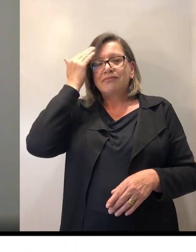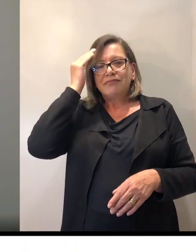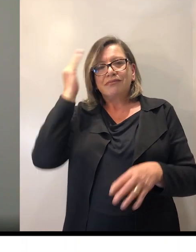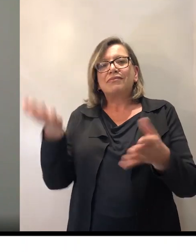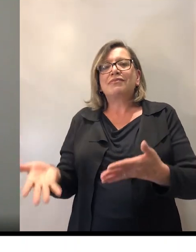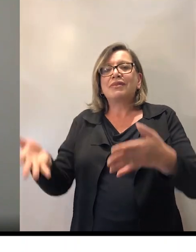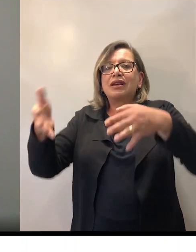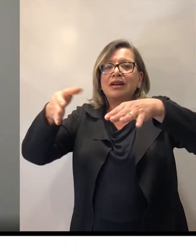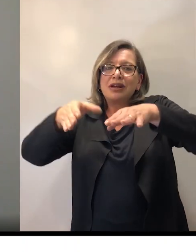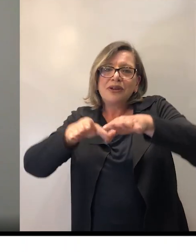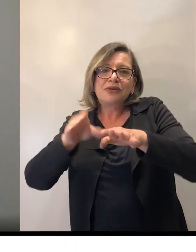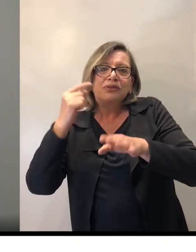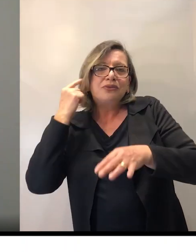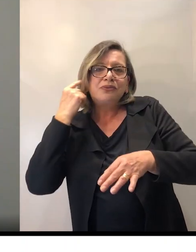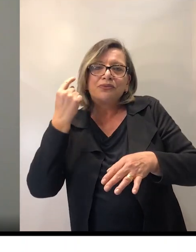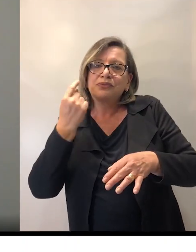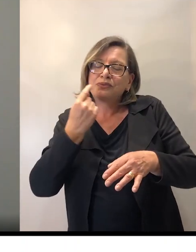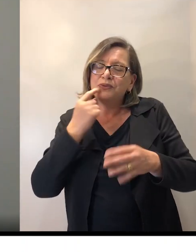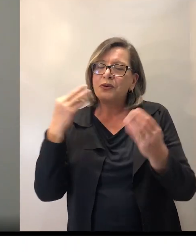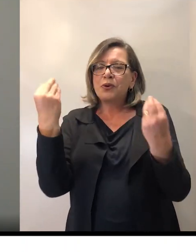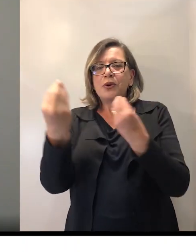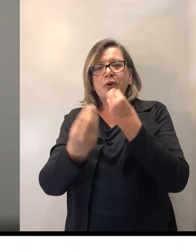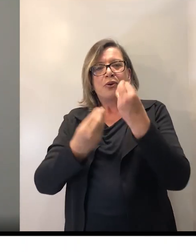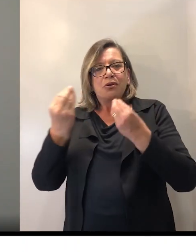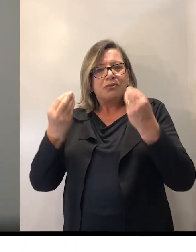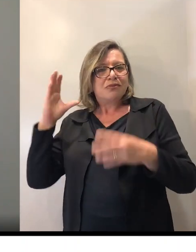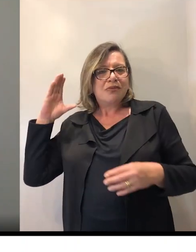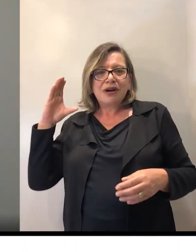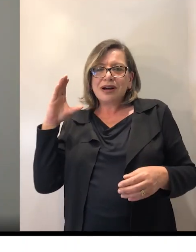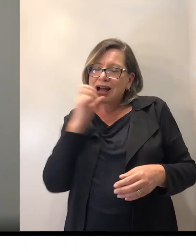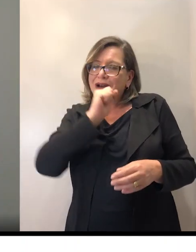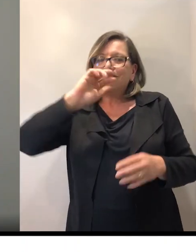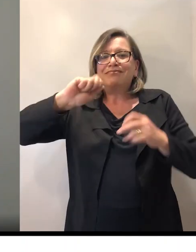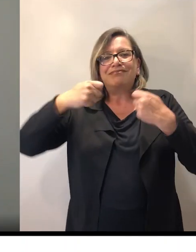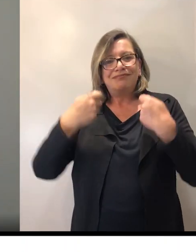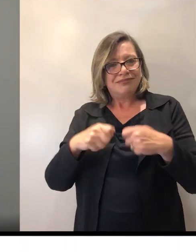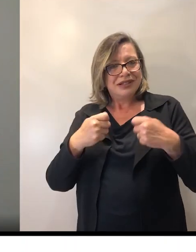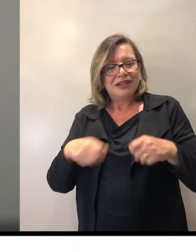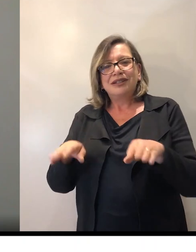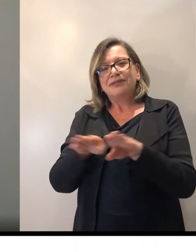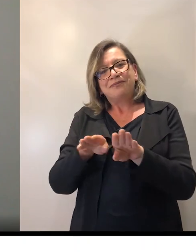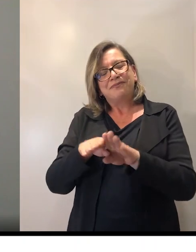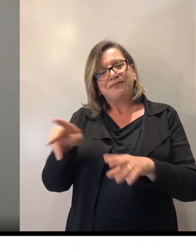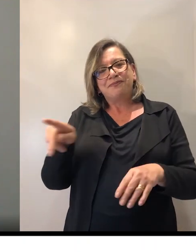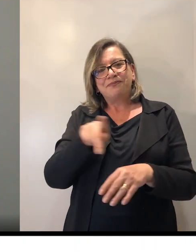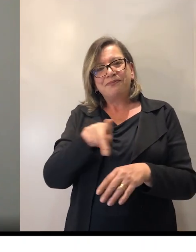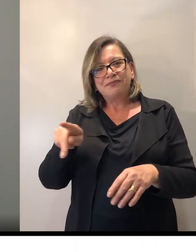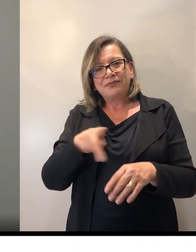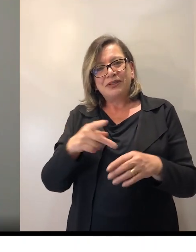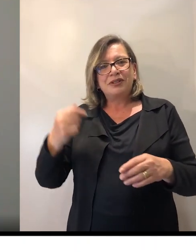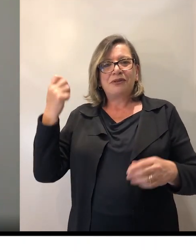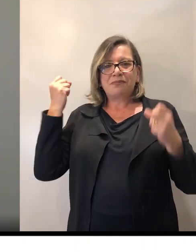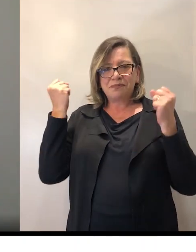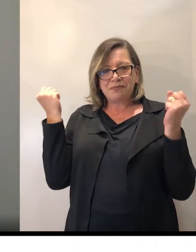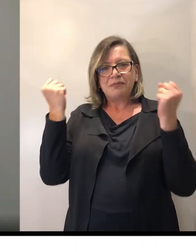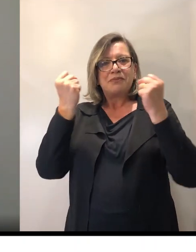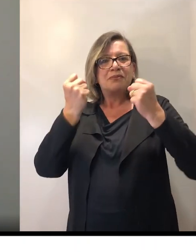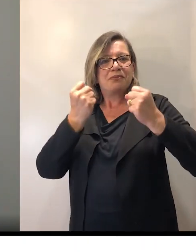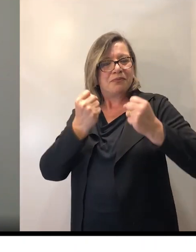surdo, como uma necessidade urgente de que o professor consiga estabelecer